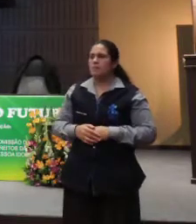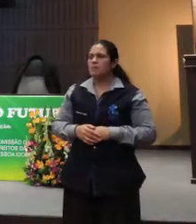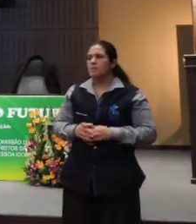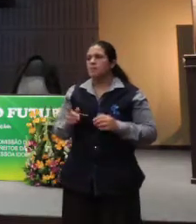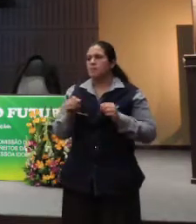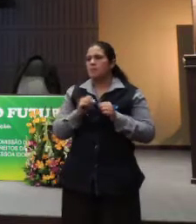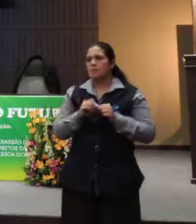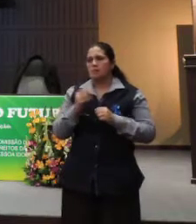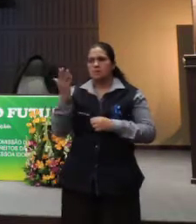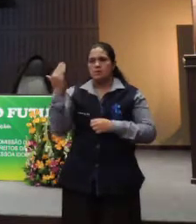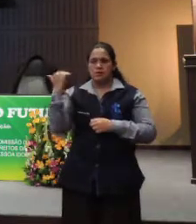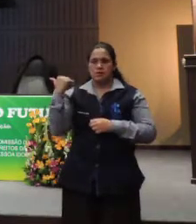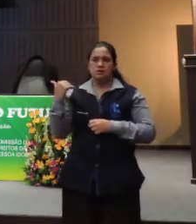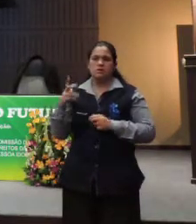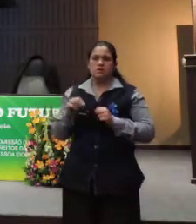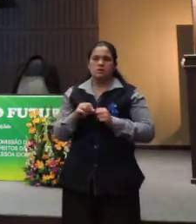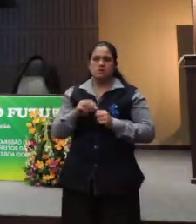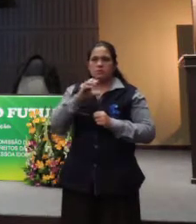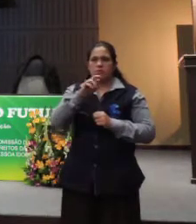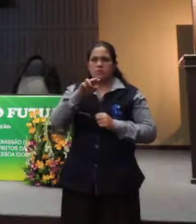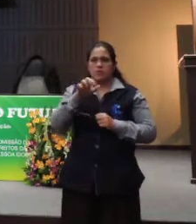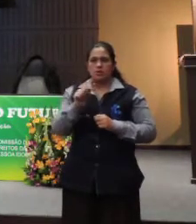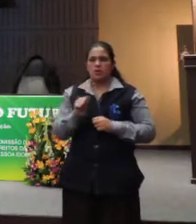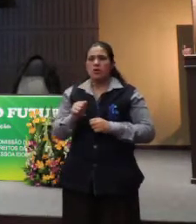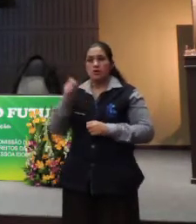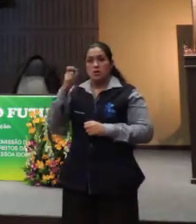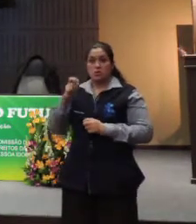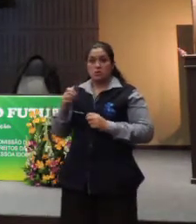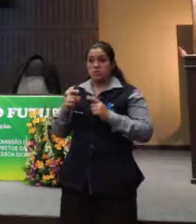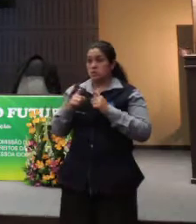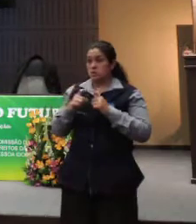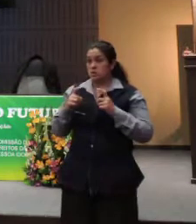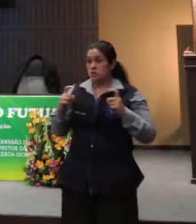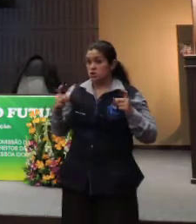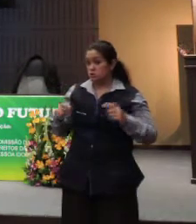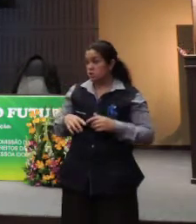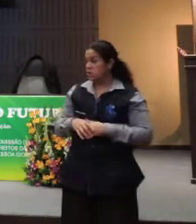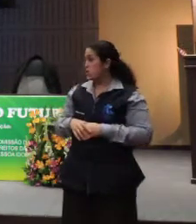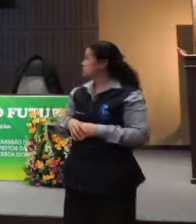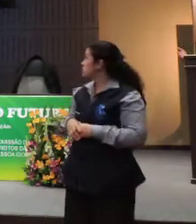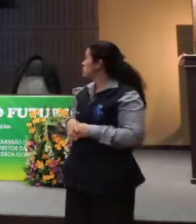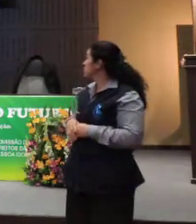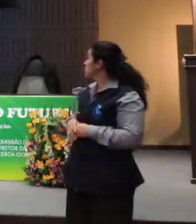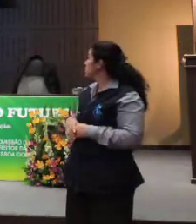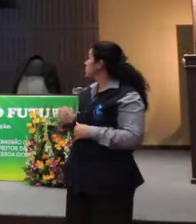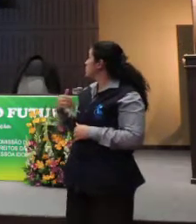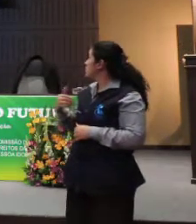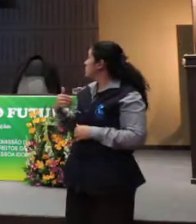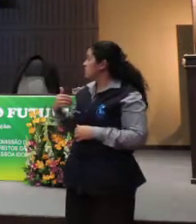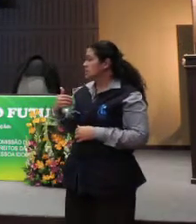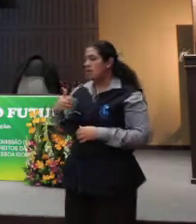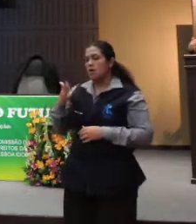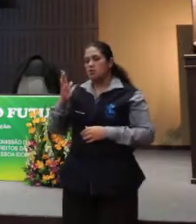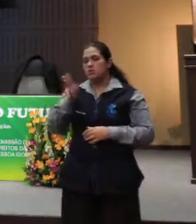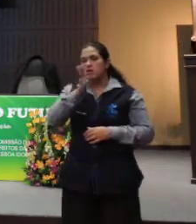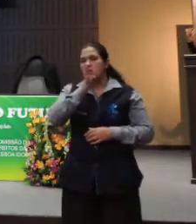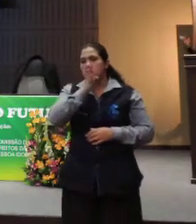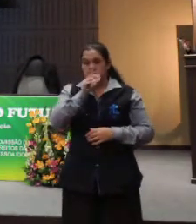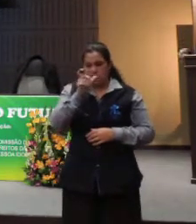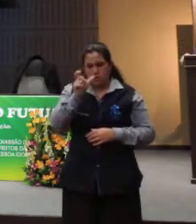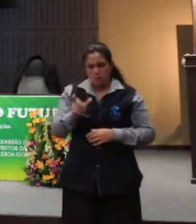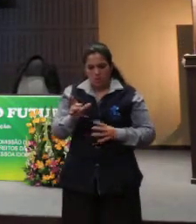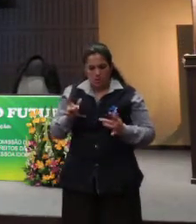evento que a gente teve no CREA, um cientista que eu já conhecia por conta de, não